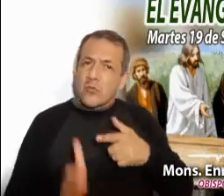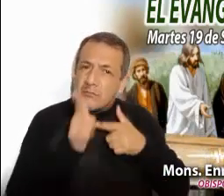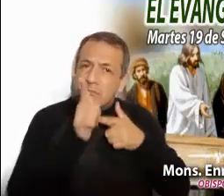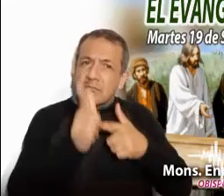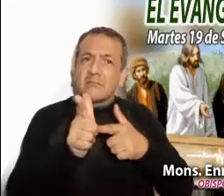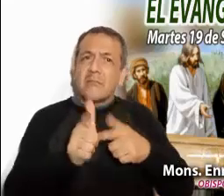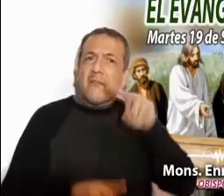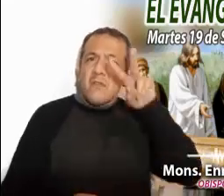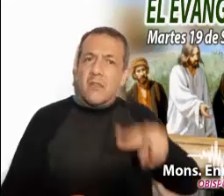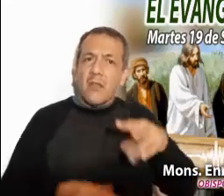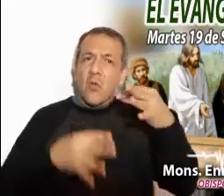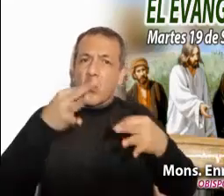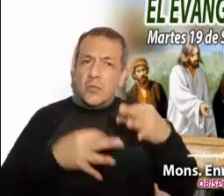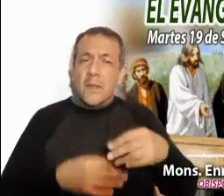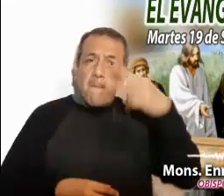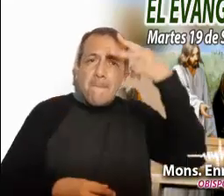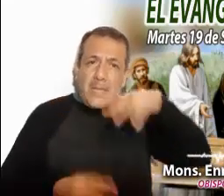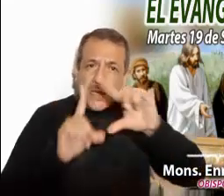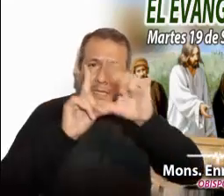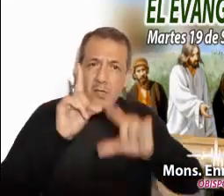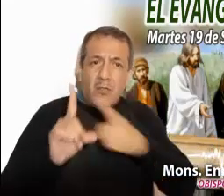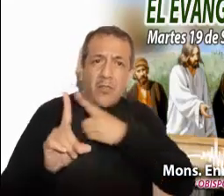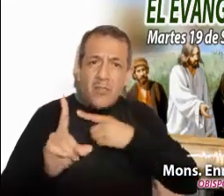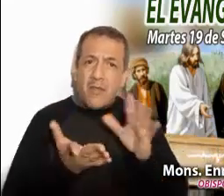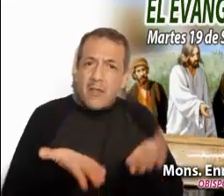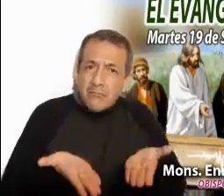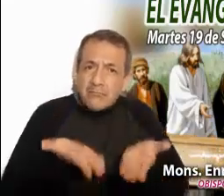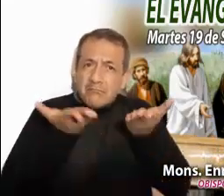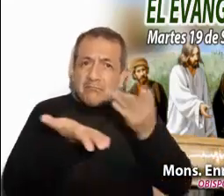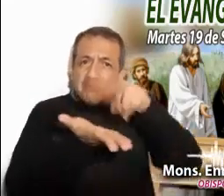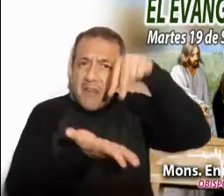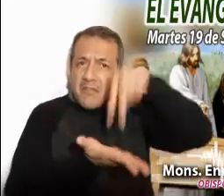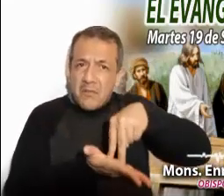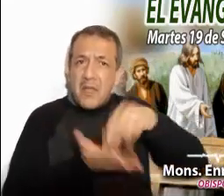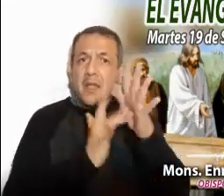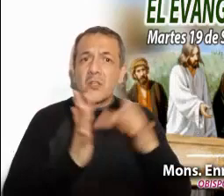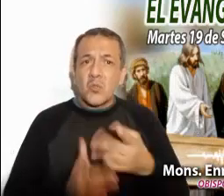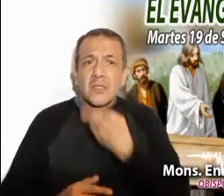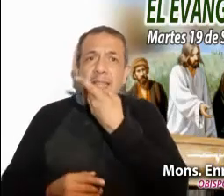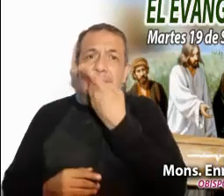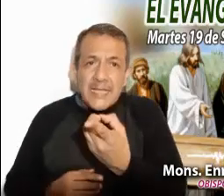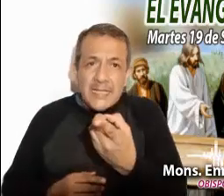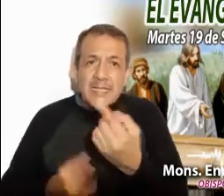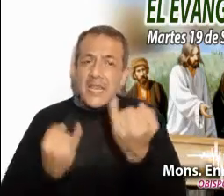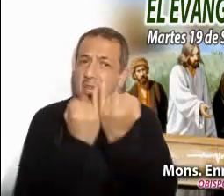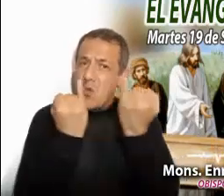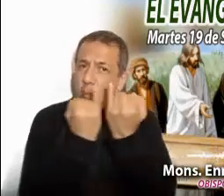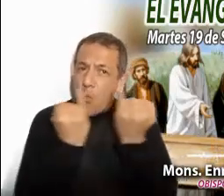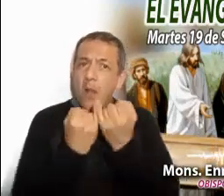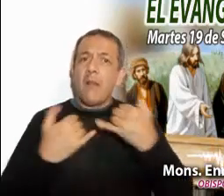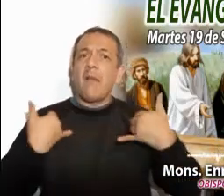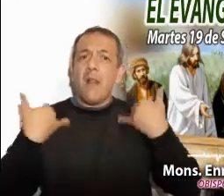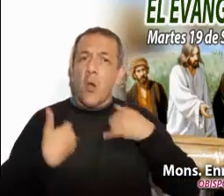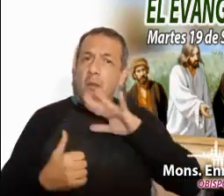justicia. México puede y debe levantarse. Jesús mismo nos lo dice, igual que al joven.